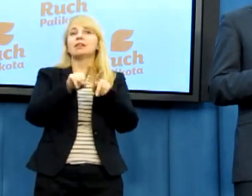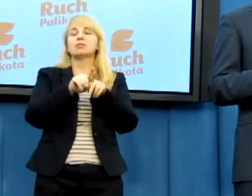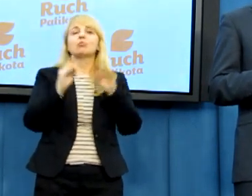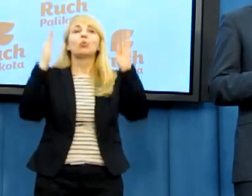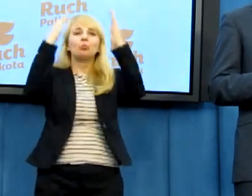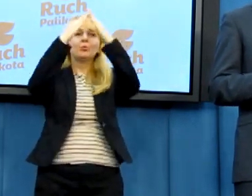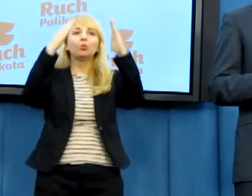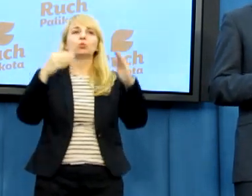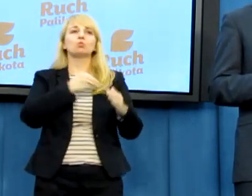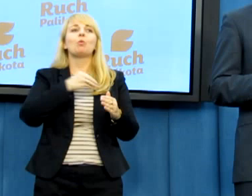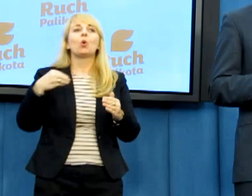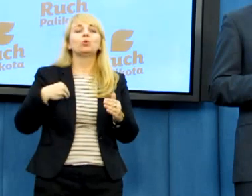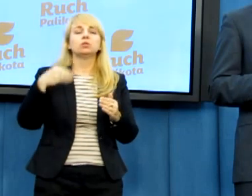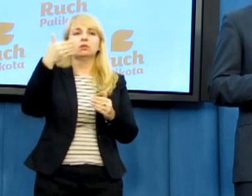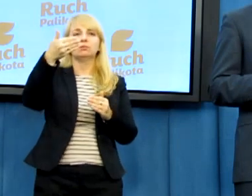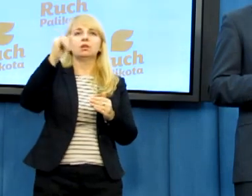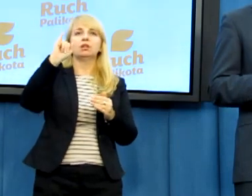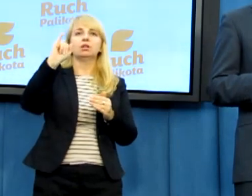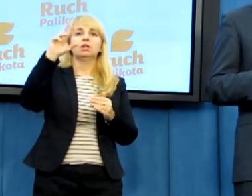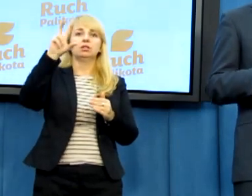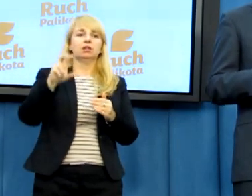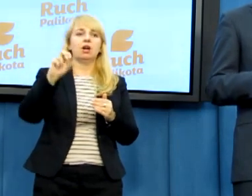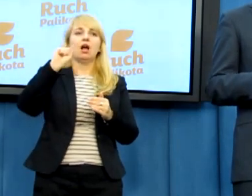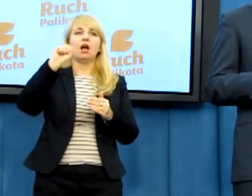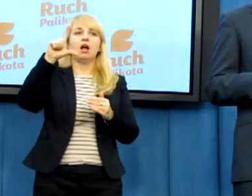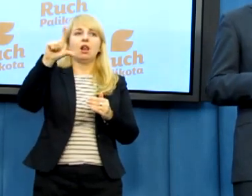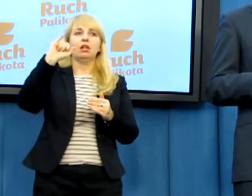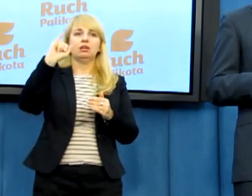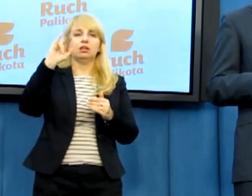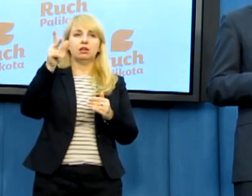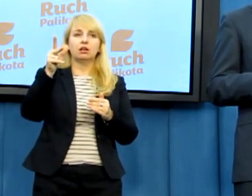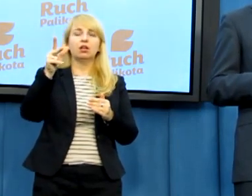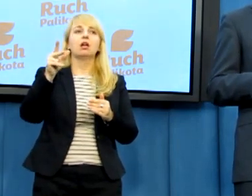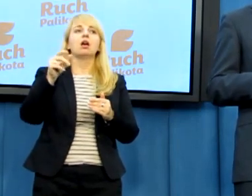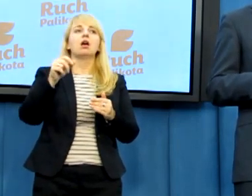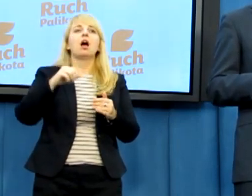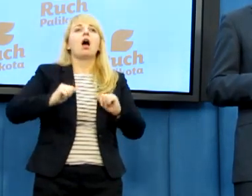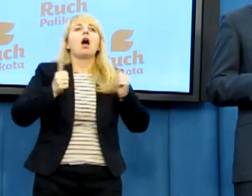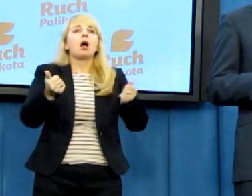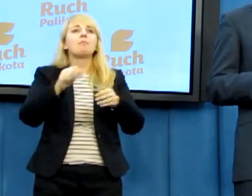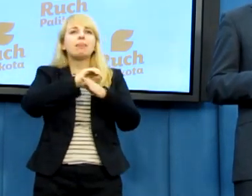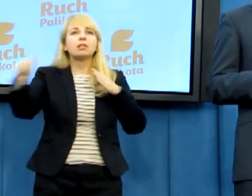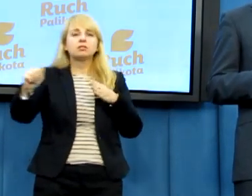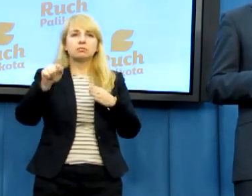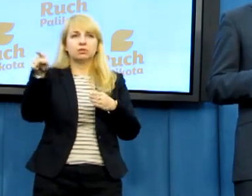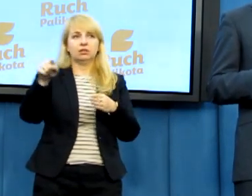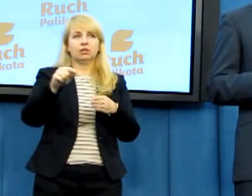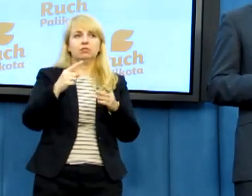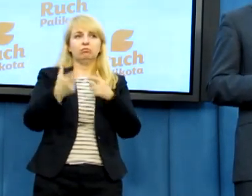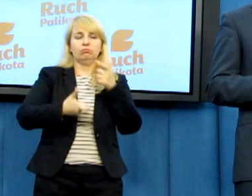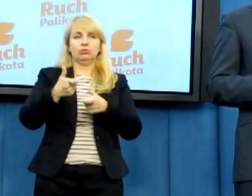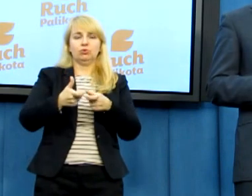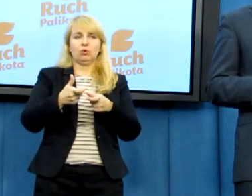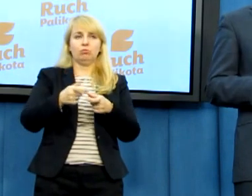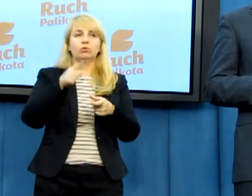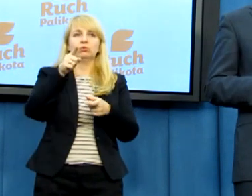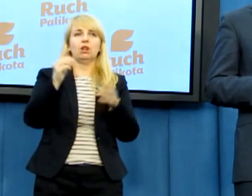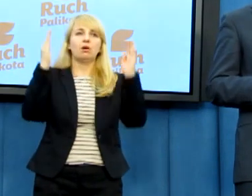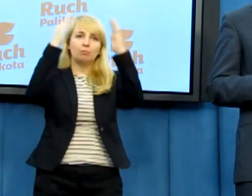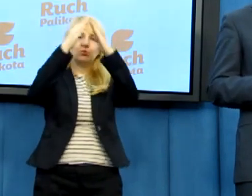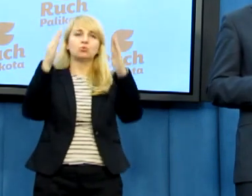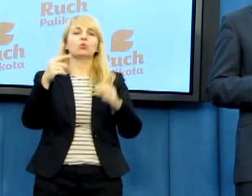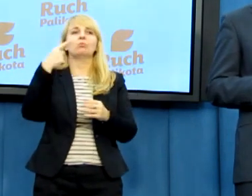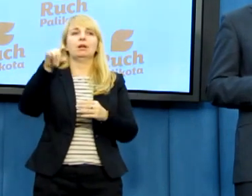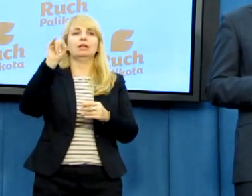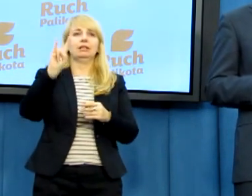list w tej sprawie, aby zdyscyplinował swoich podwładnych w tym zakresie. A przypominam, iż